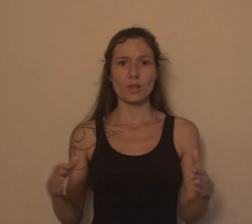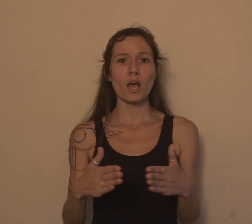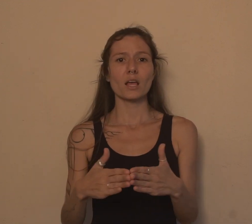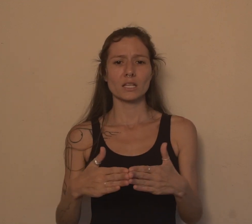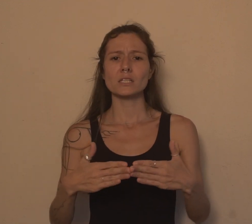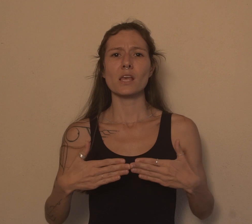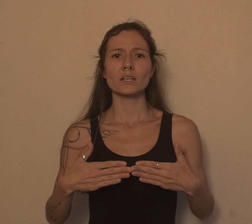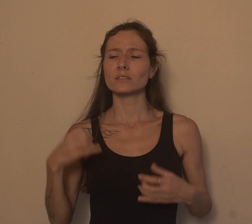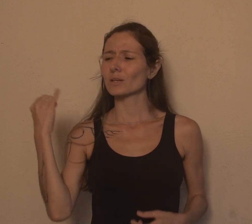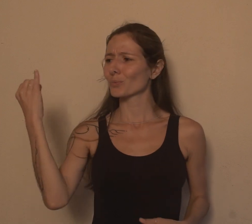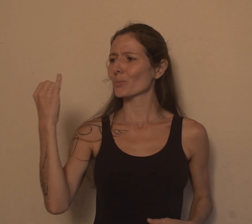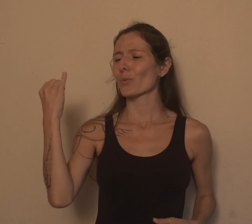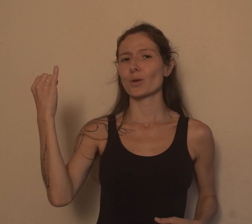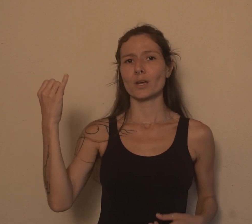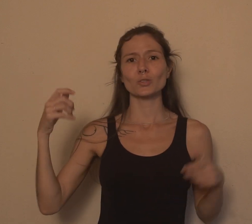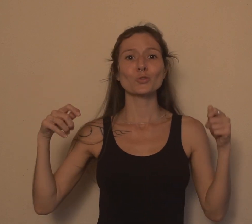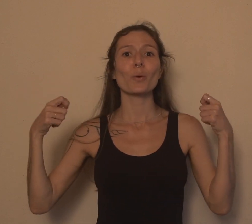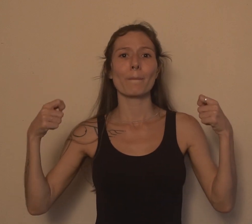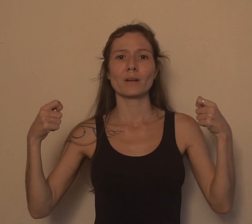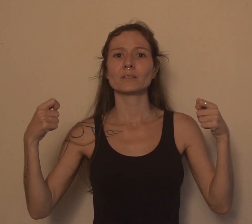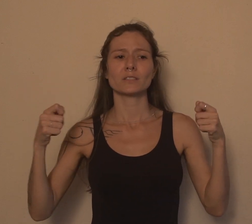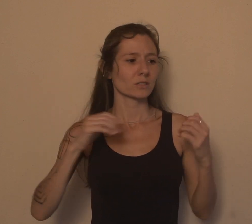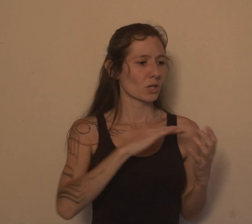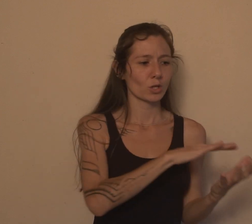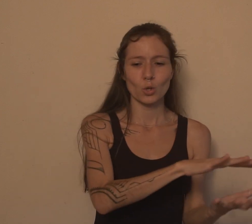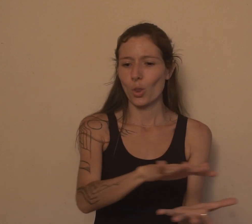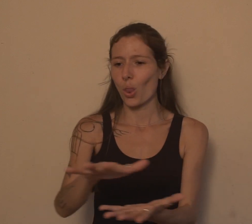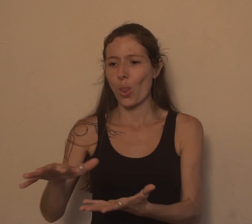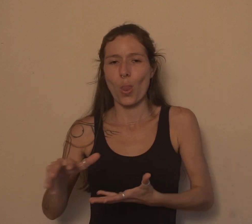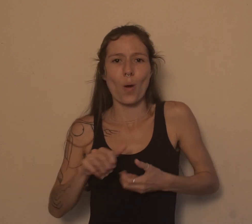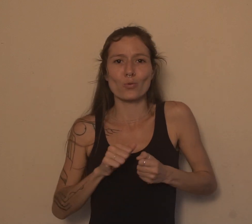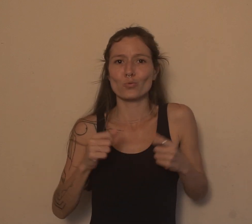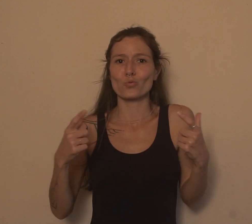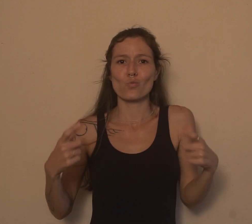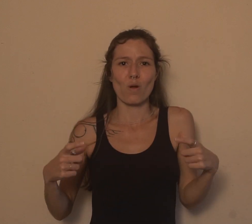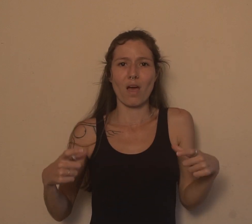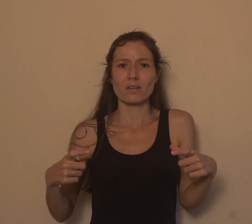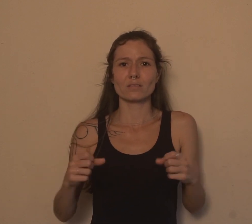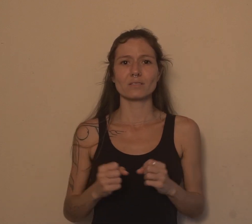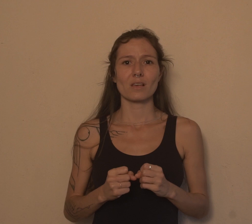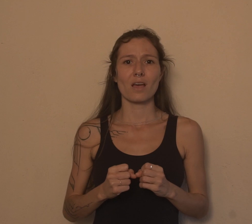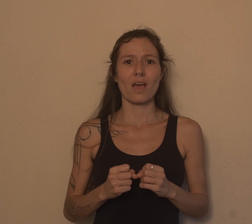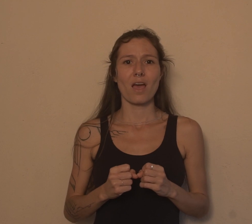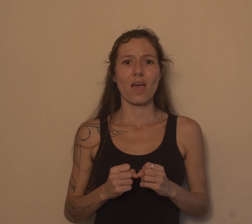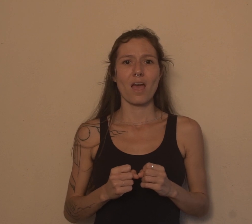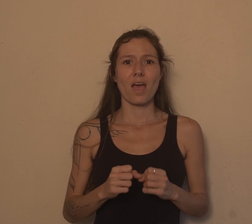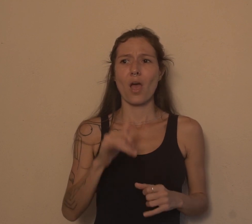bem-vinda em todos os locais. Tanto aqui na parte de baixo, tanto na parte de cima. Esse é o exemplo que eu